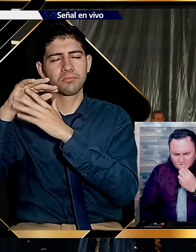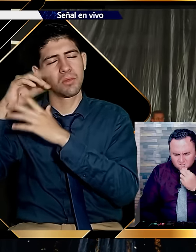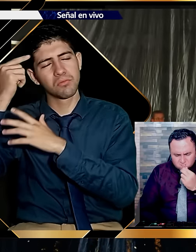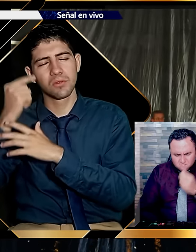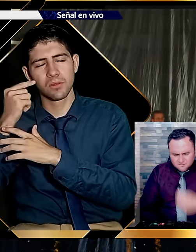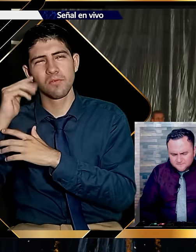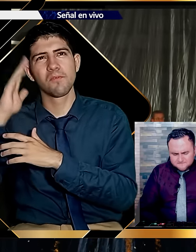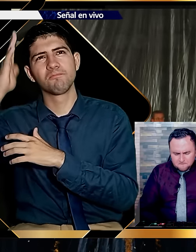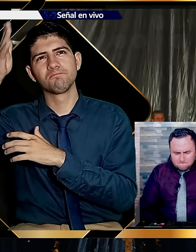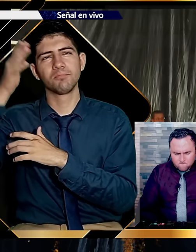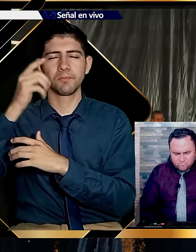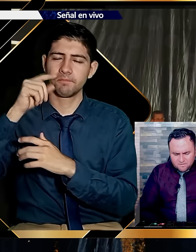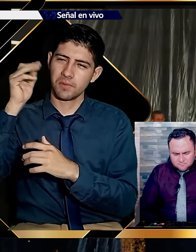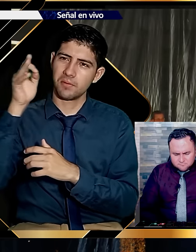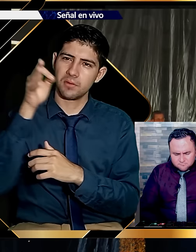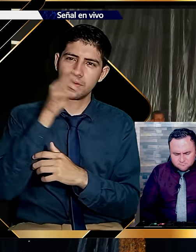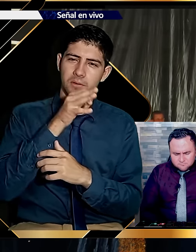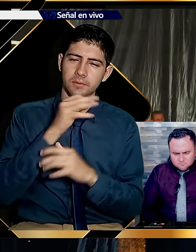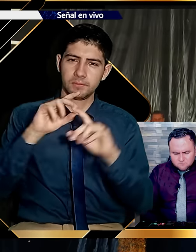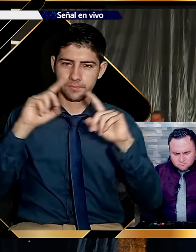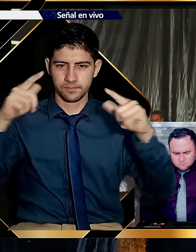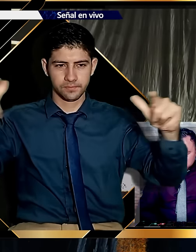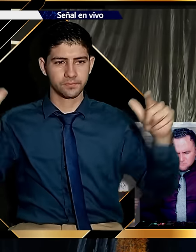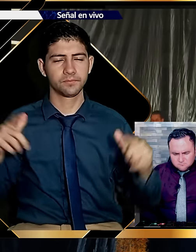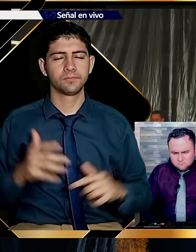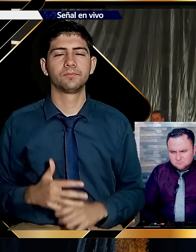Yo soñé algún día predicar en un coliseo.